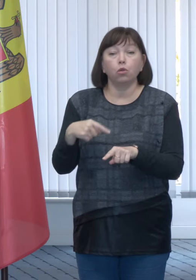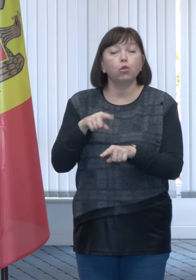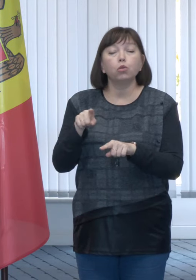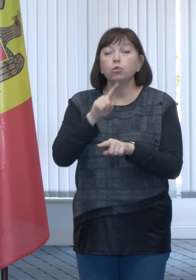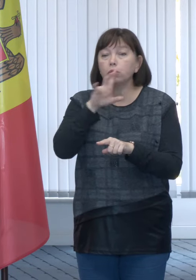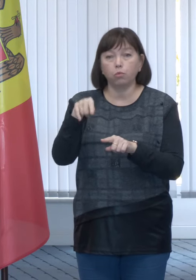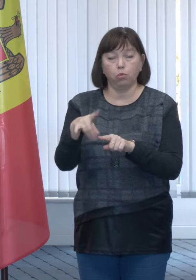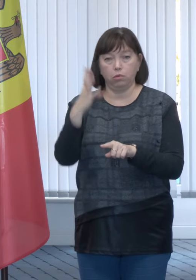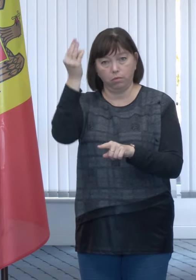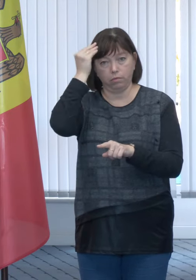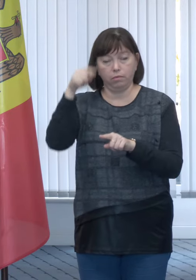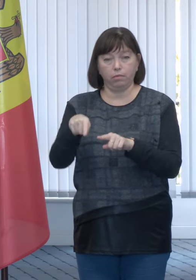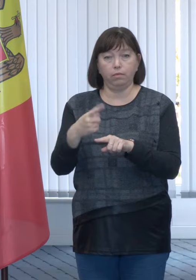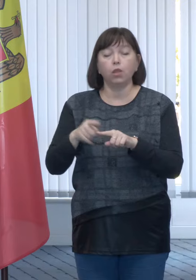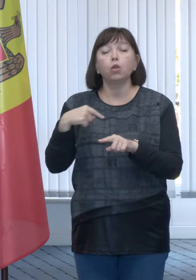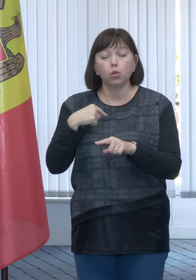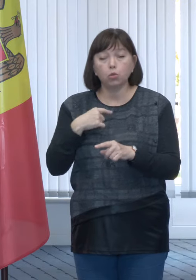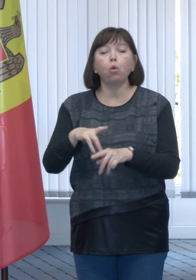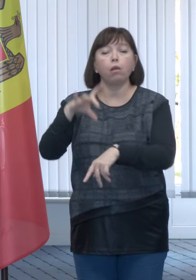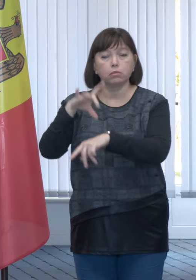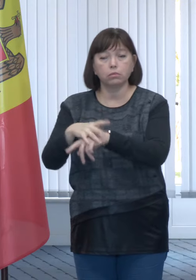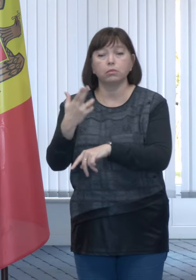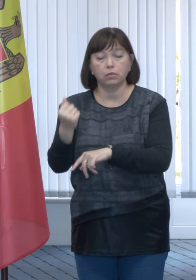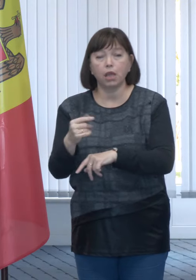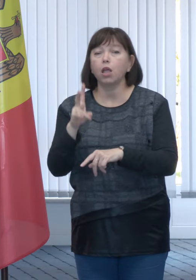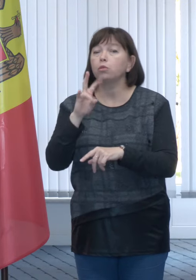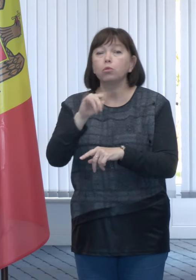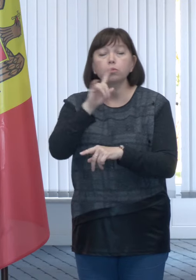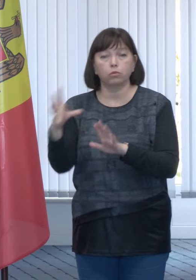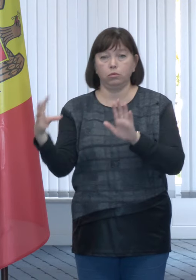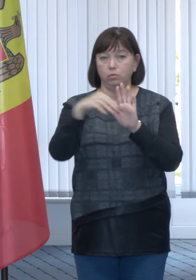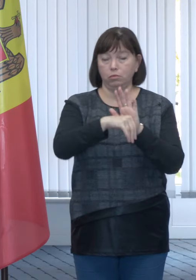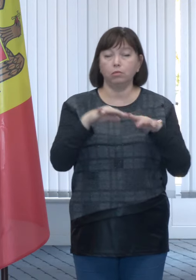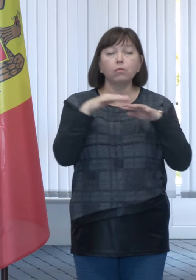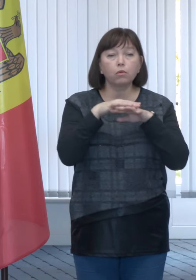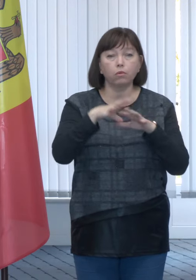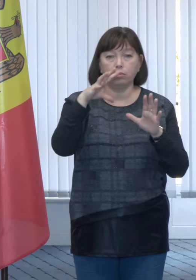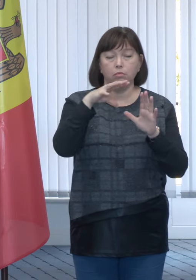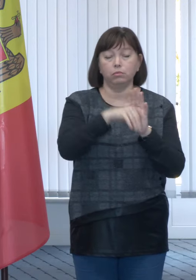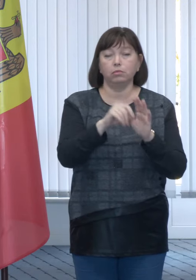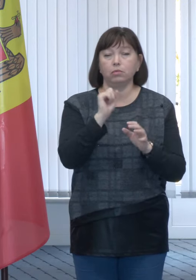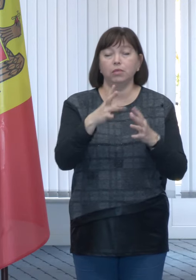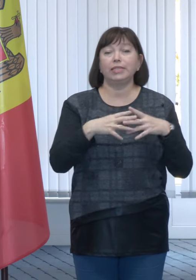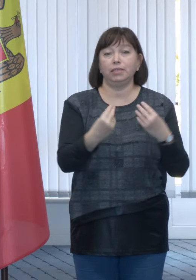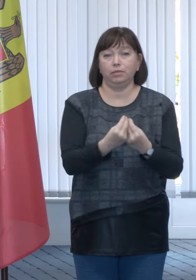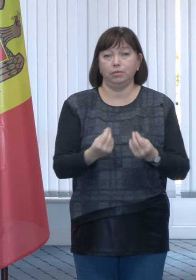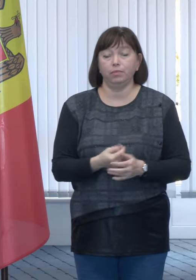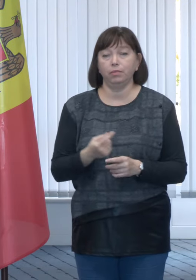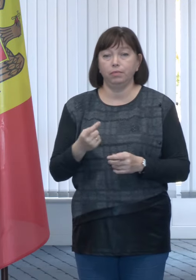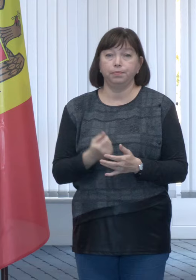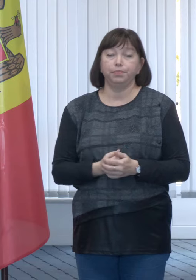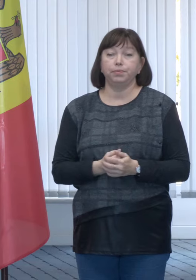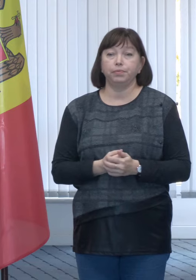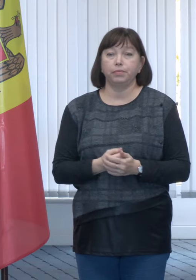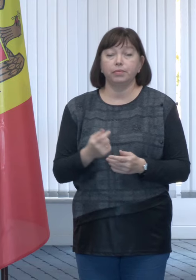nu se ține cont, deci noi le identificăm, dar nu se ține cont la calcularea venituri unei gospodării de valoarea acestor